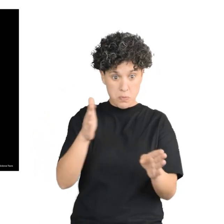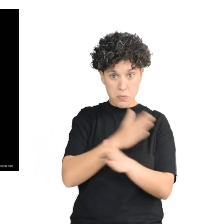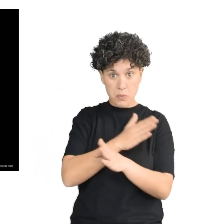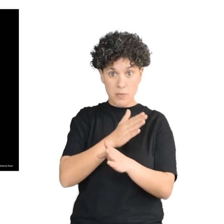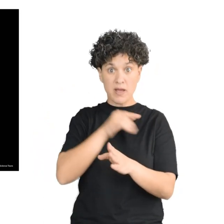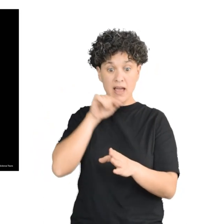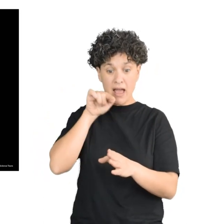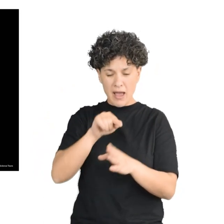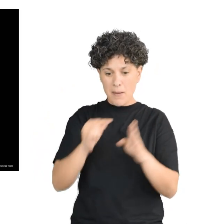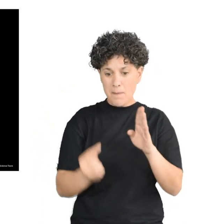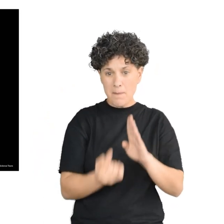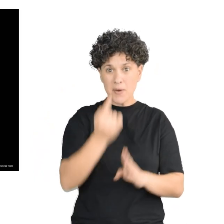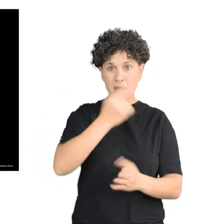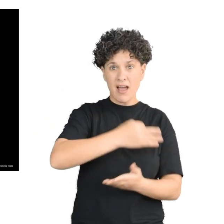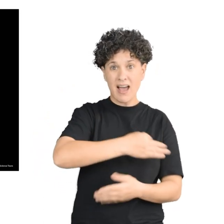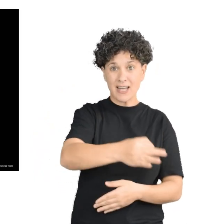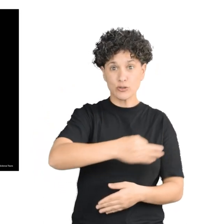átomo primordial o huevo cósmico.